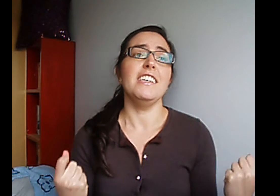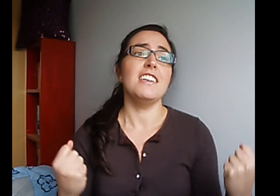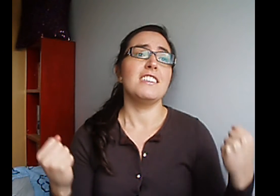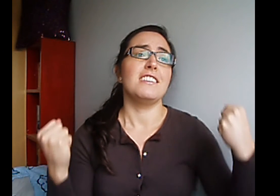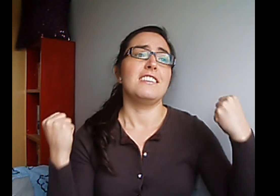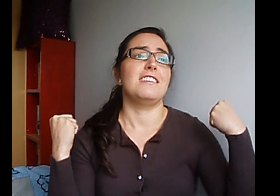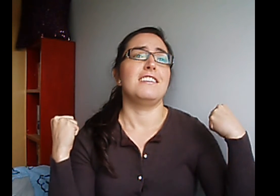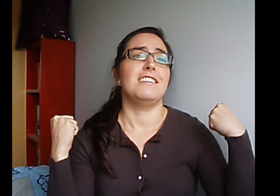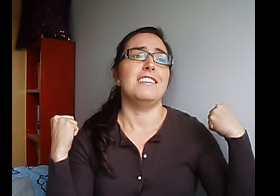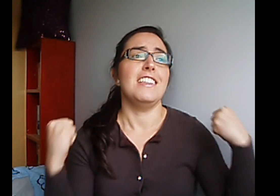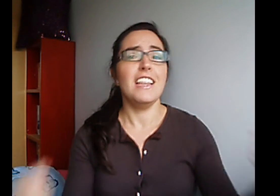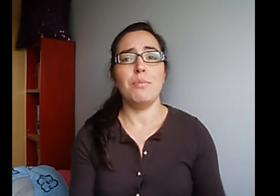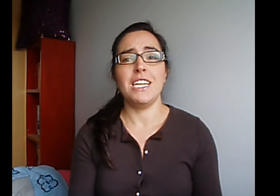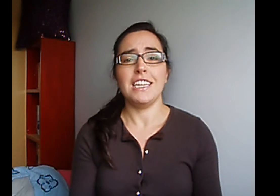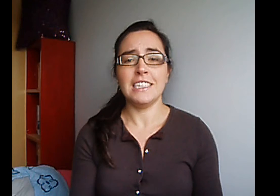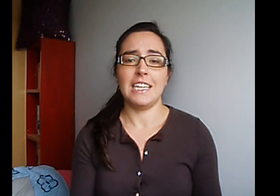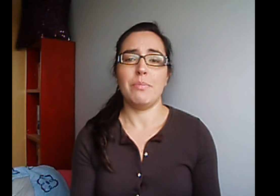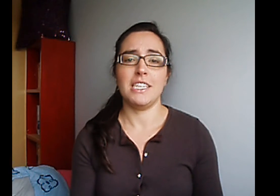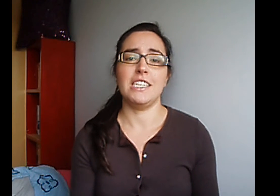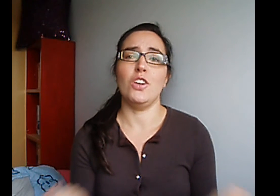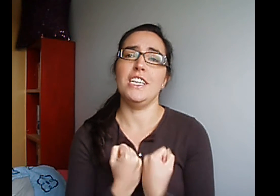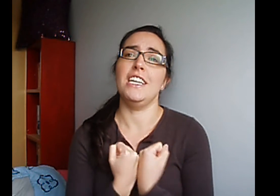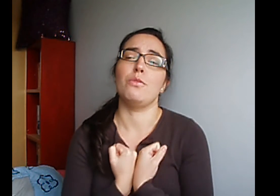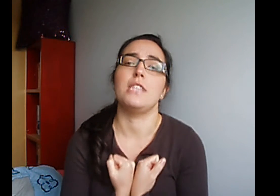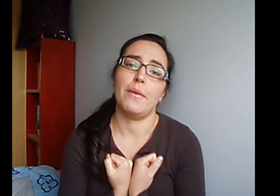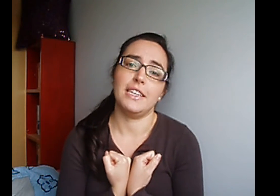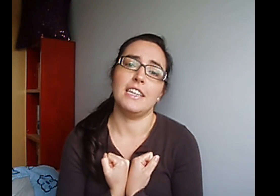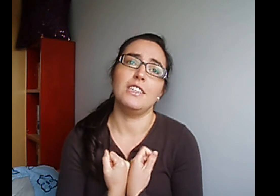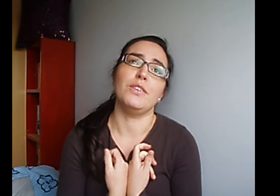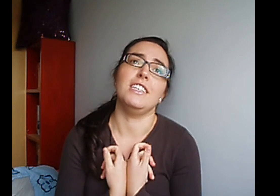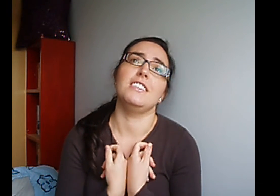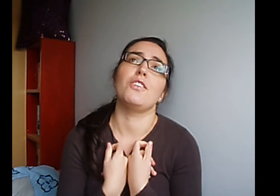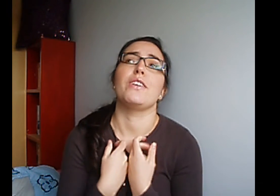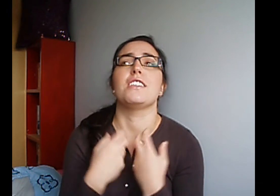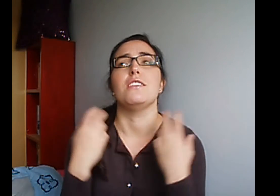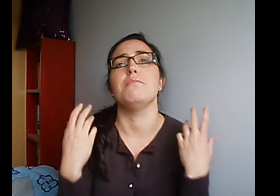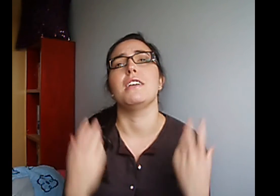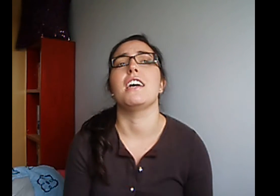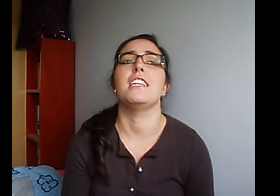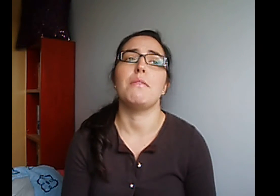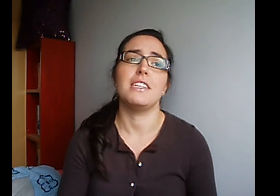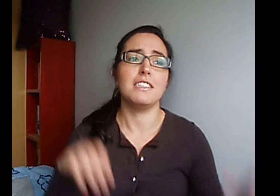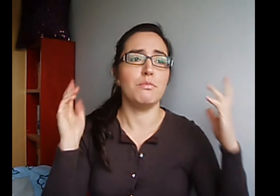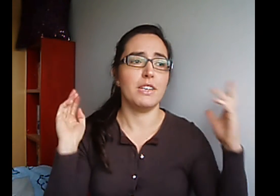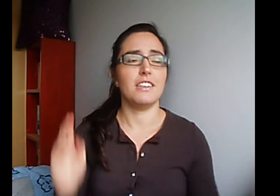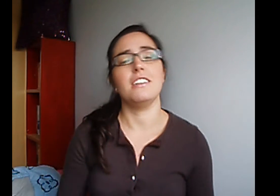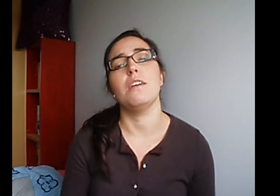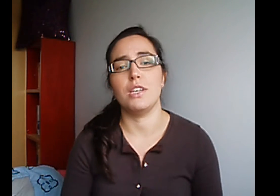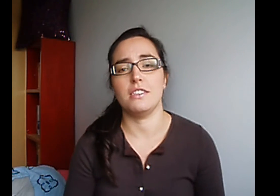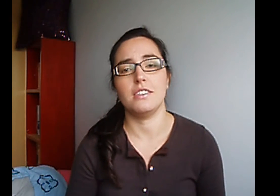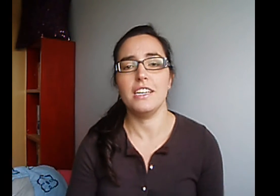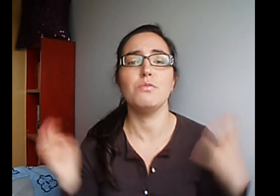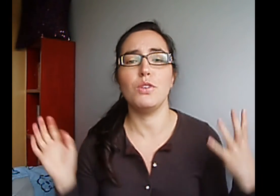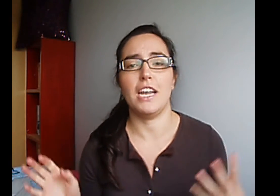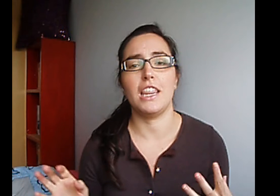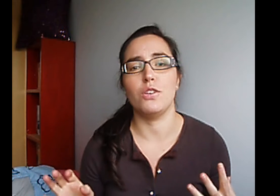le ponía tanta pasión y le gustaba tanto y todo eso Y me encantaba, siempre, era muy graciosa